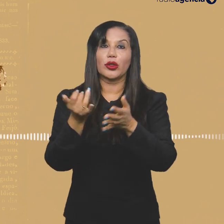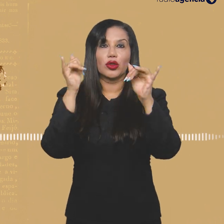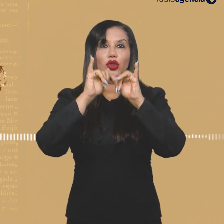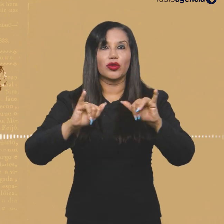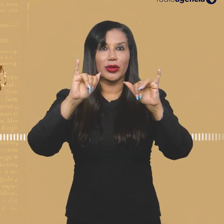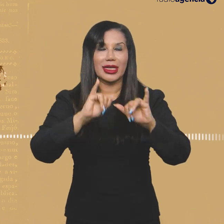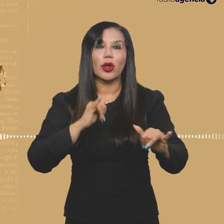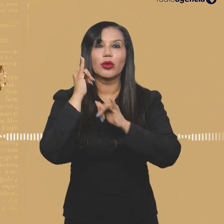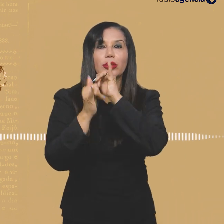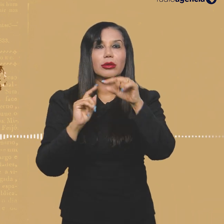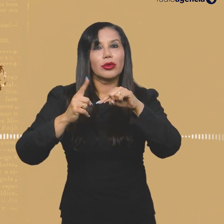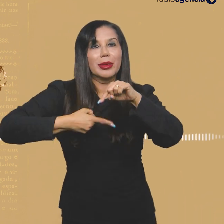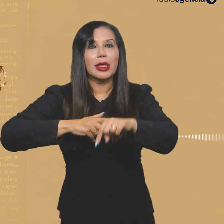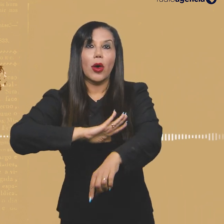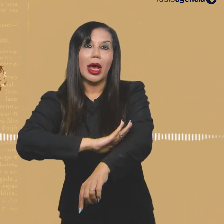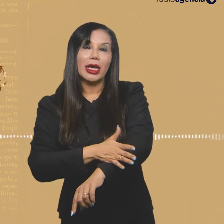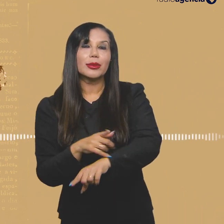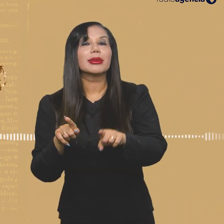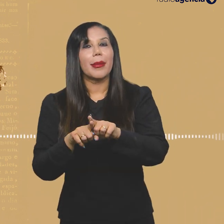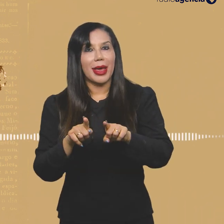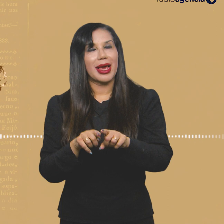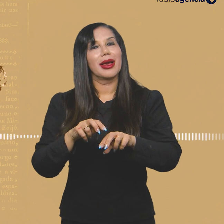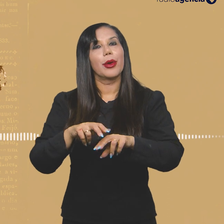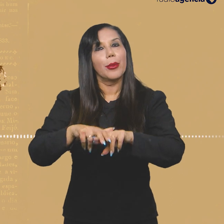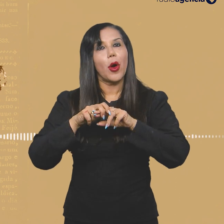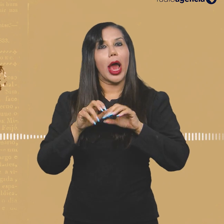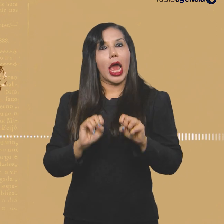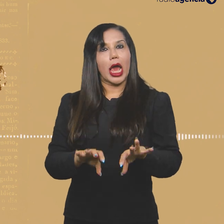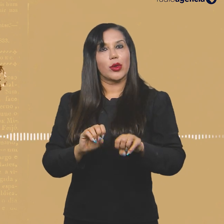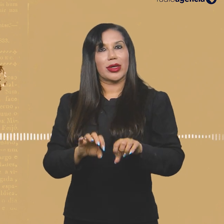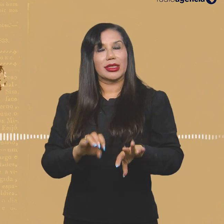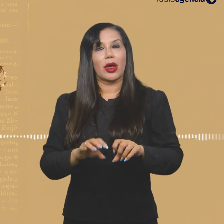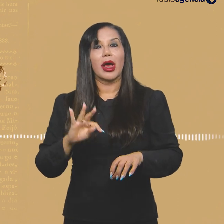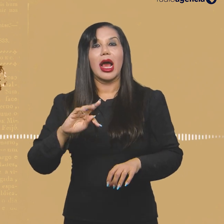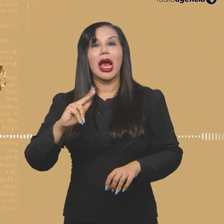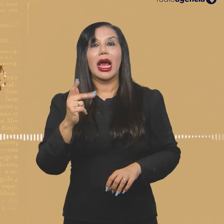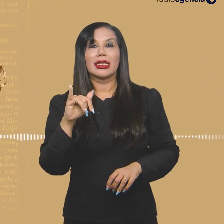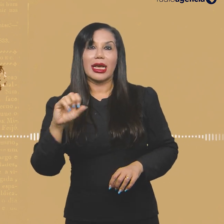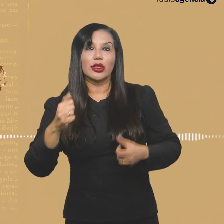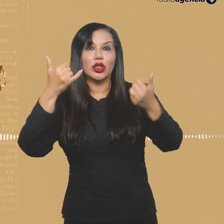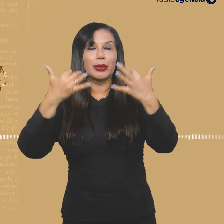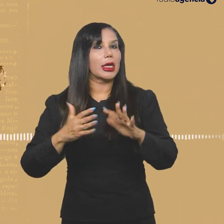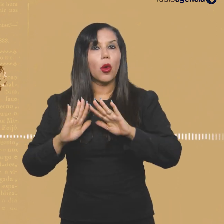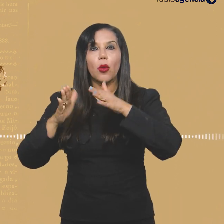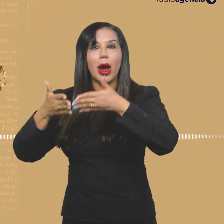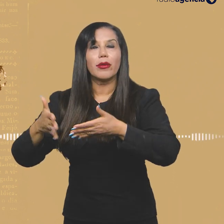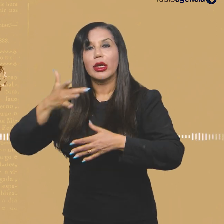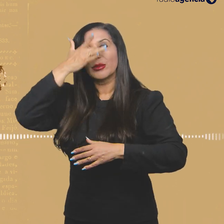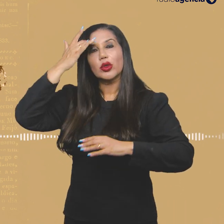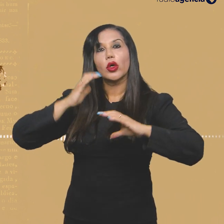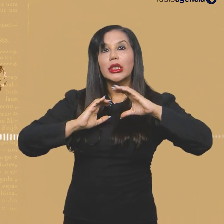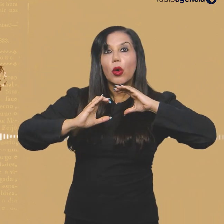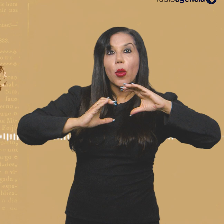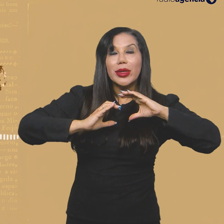da divulgação de notícias e combater o racismo também por meio da educação. A Thais explica que o público-alvo são os